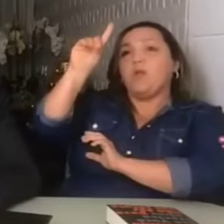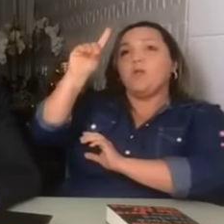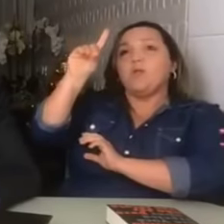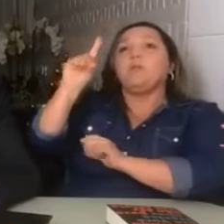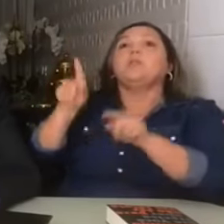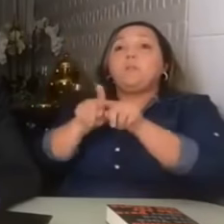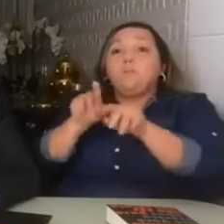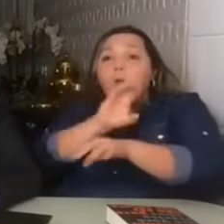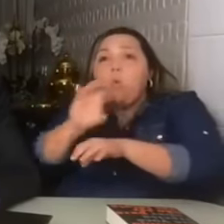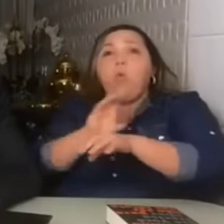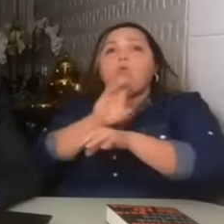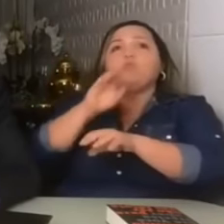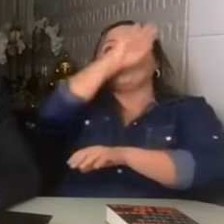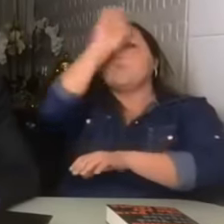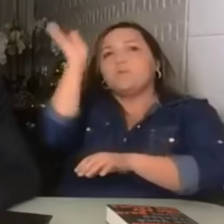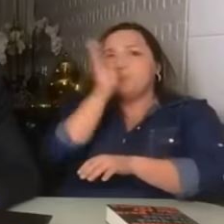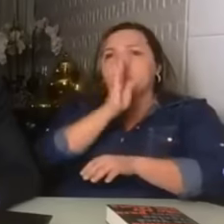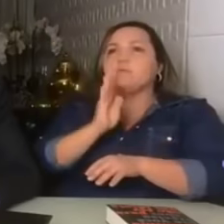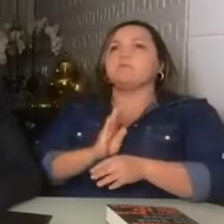Constituição brasileira,